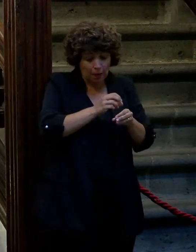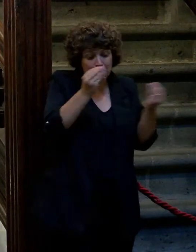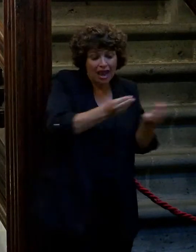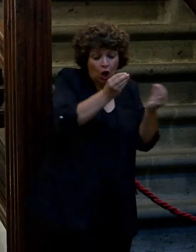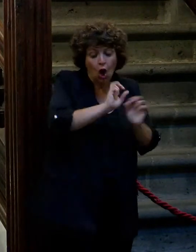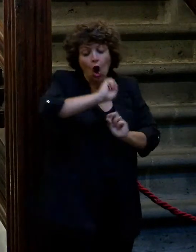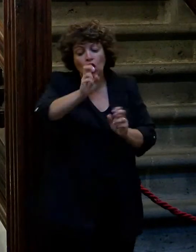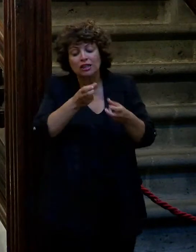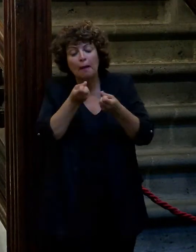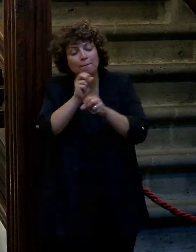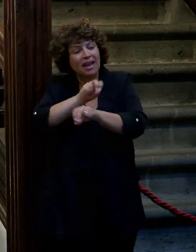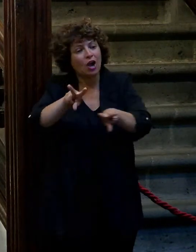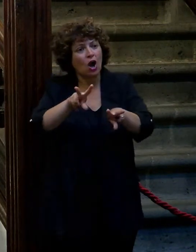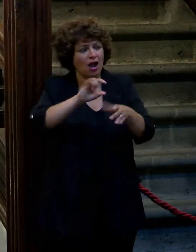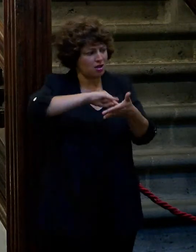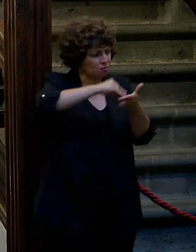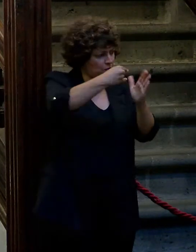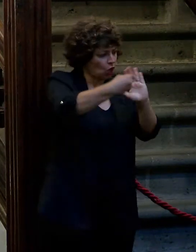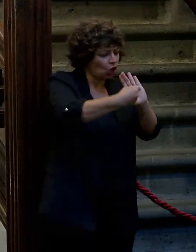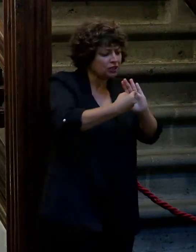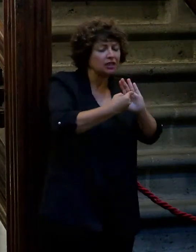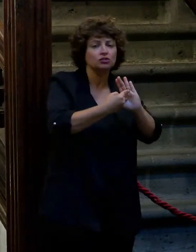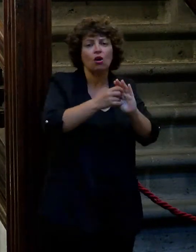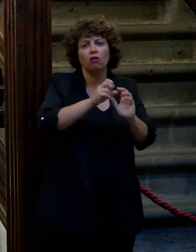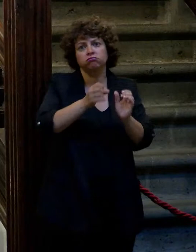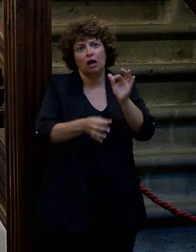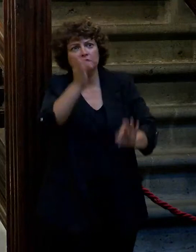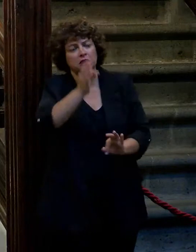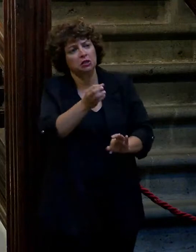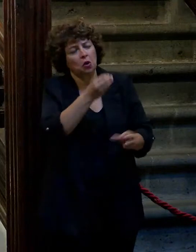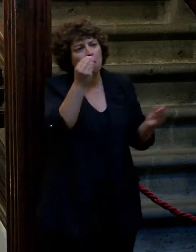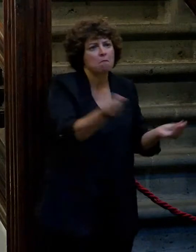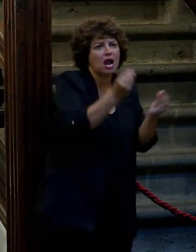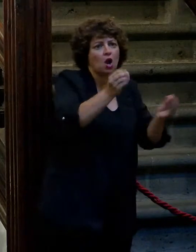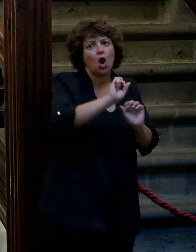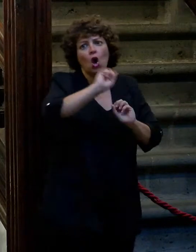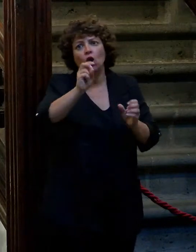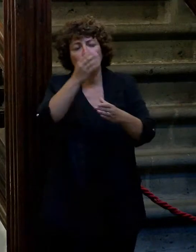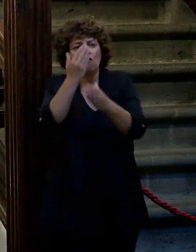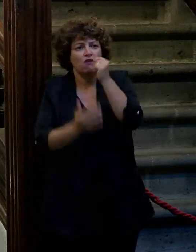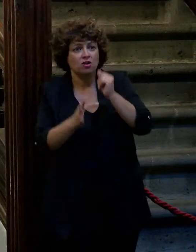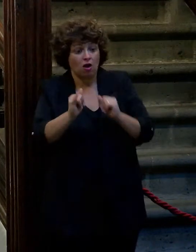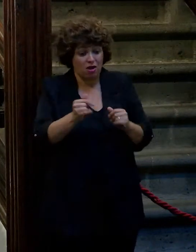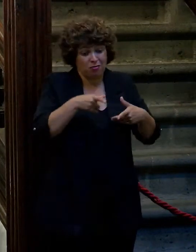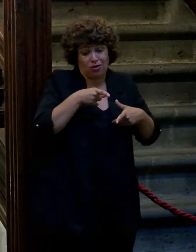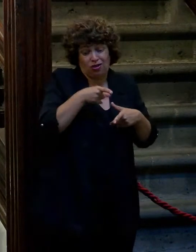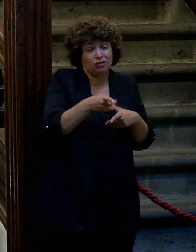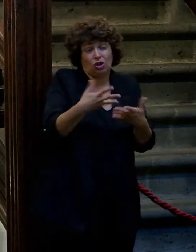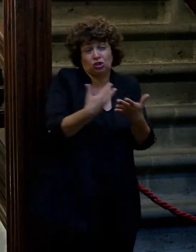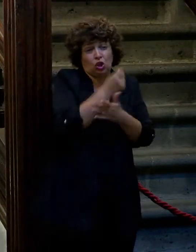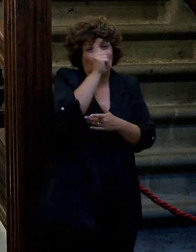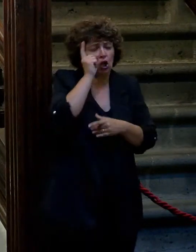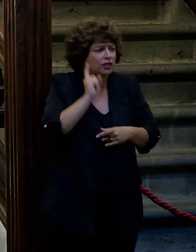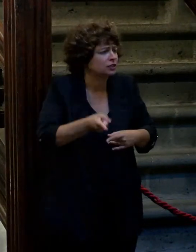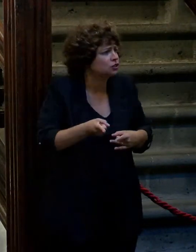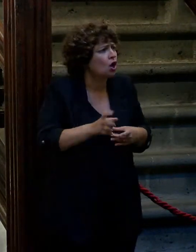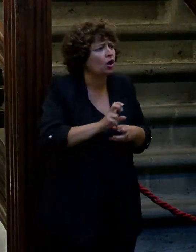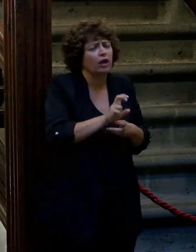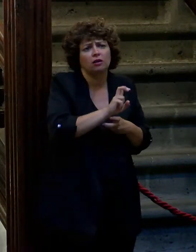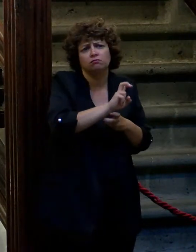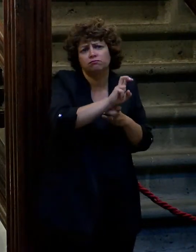hay proyectos que son un acierto pleno y otros que son más fallidos pero eso está en la obra de cualquier autor de cualquier cineasta